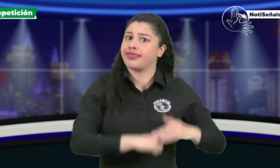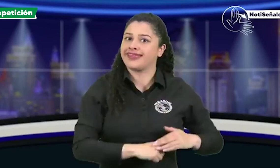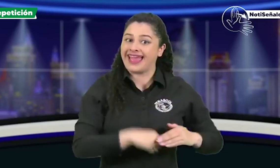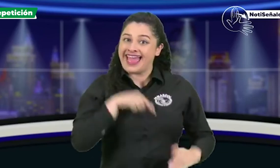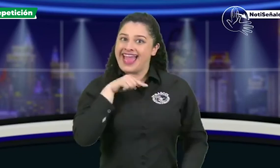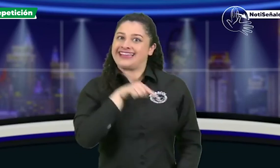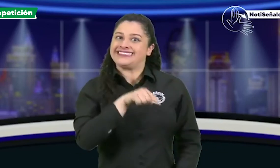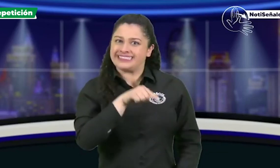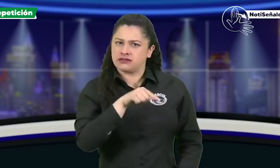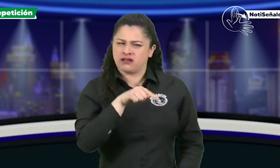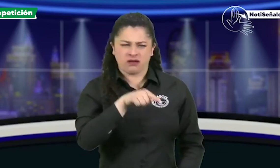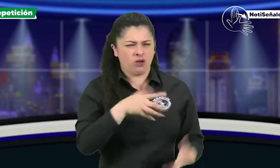no hay derechos.